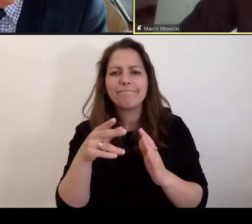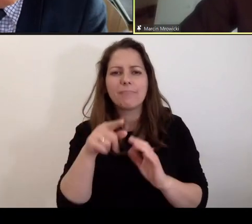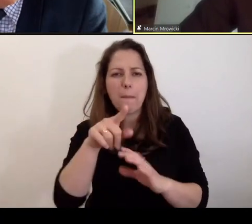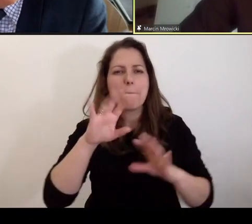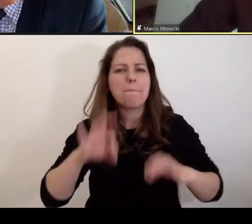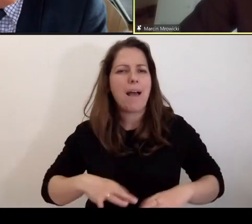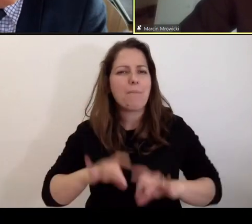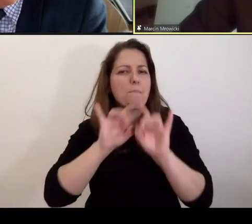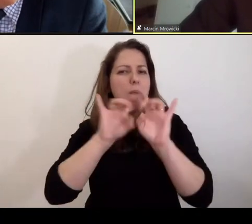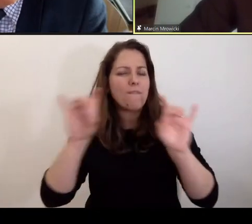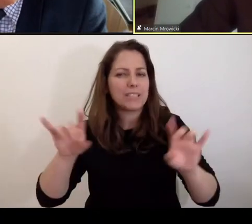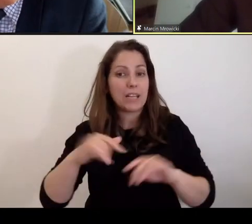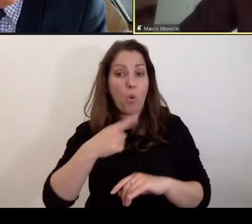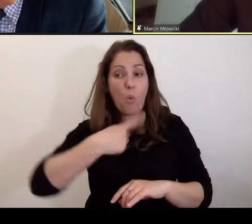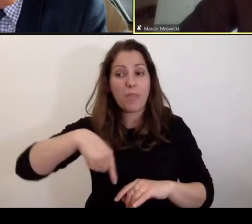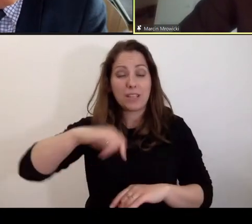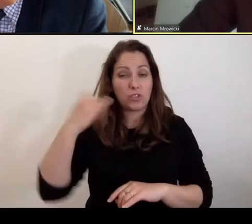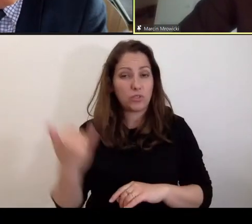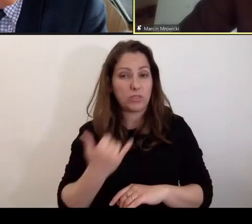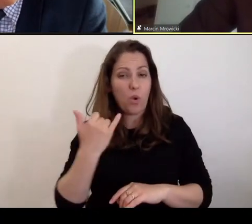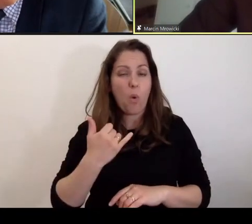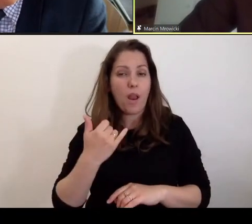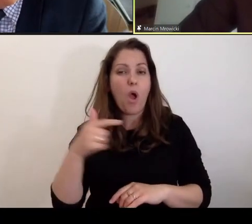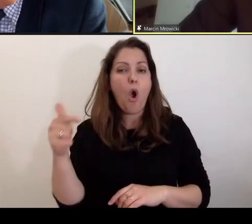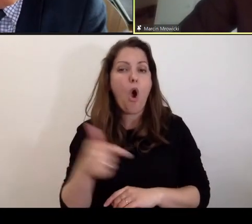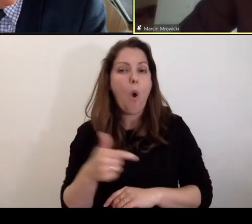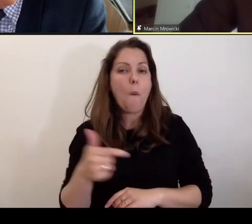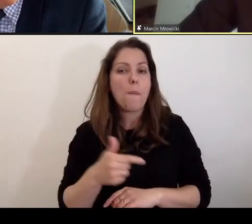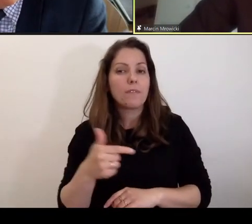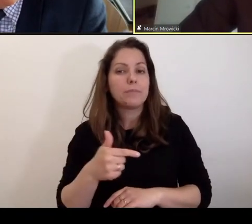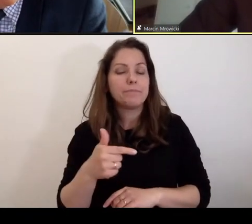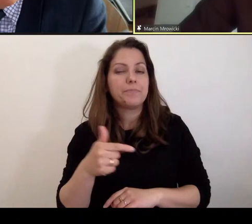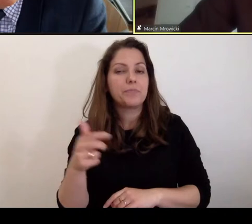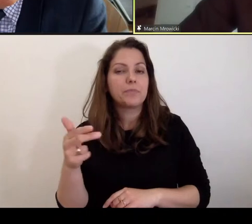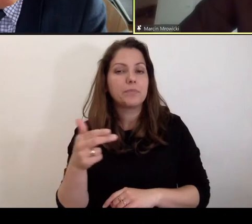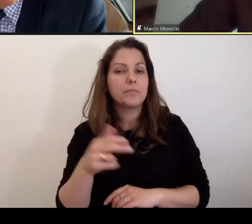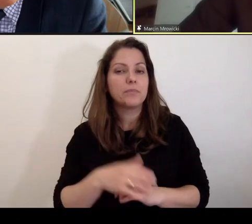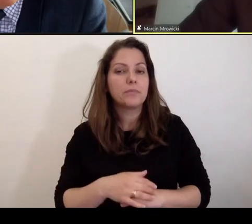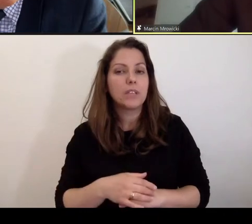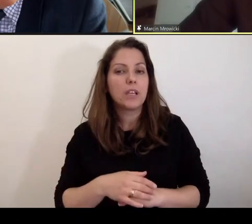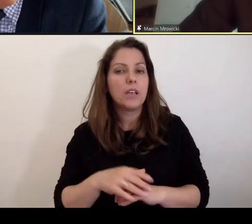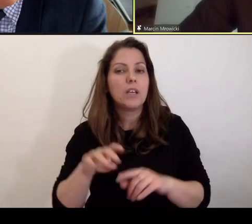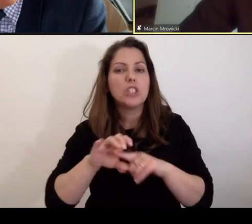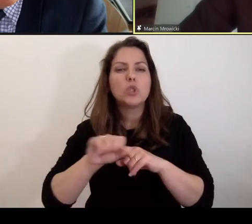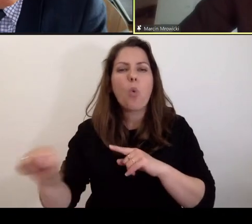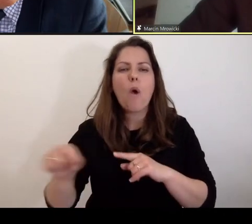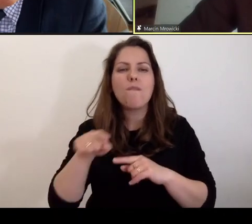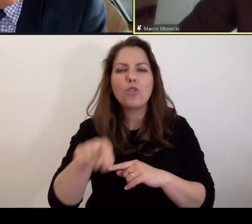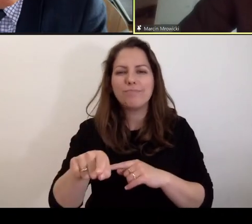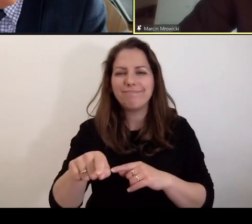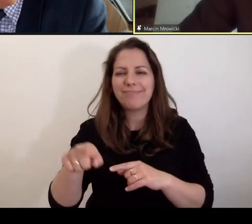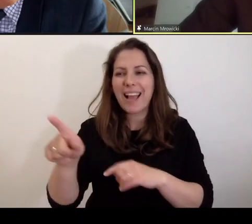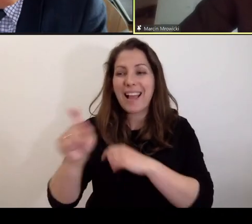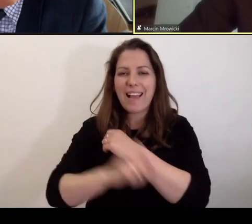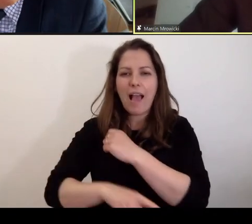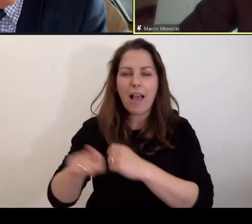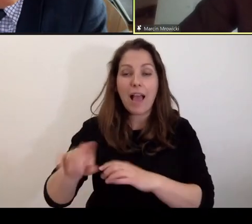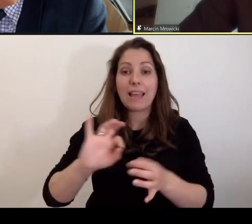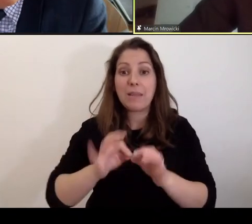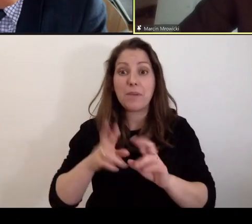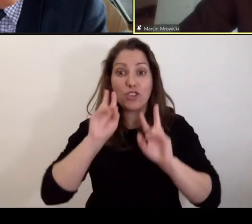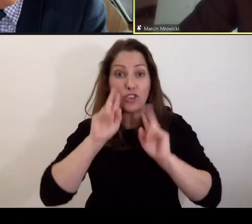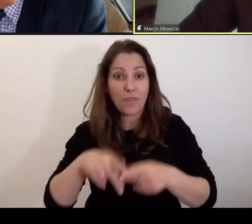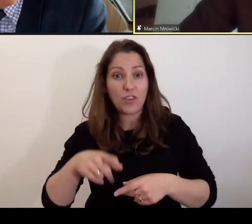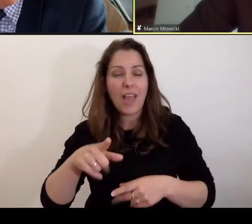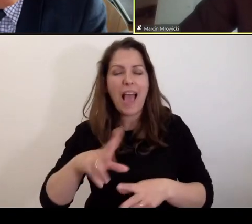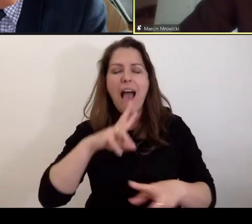pewnie wie, u nas wciąż obowiązuje ta przesłanka surowości grożącej kary, więc gdyby tak było, to rzeczywiście